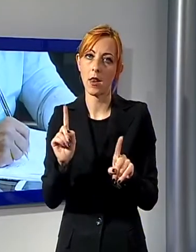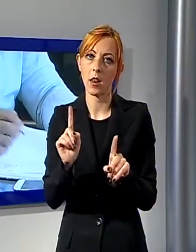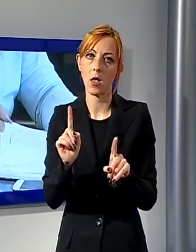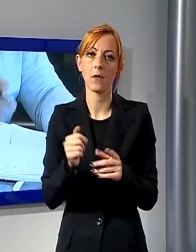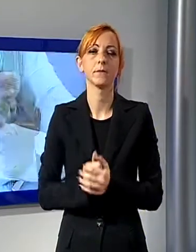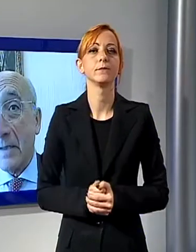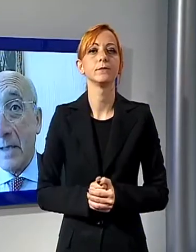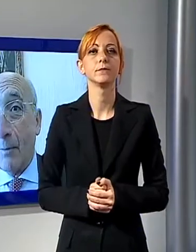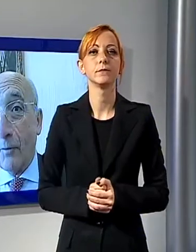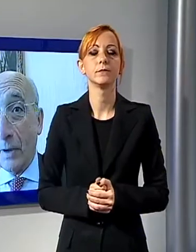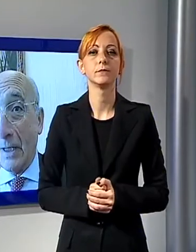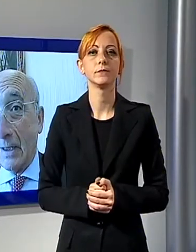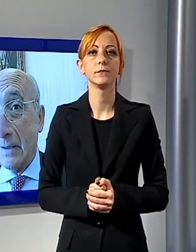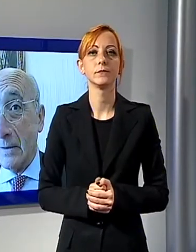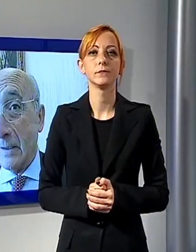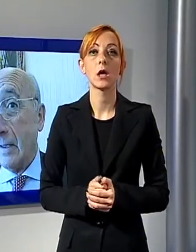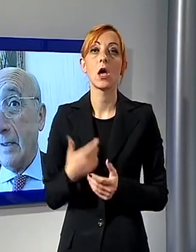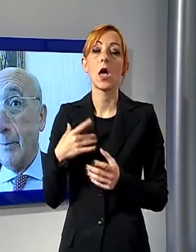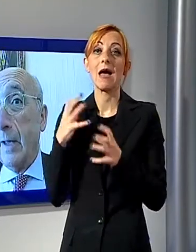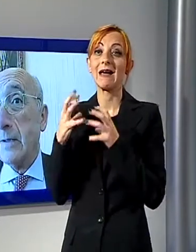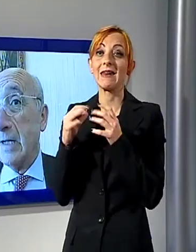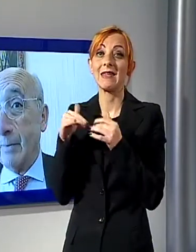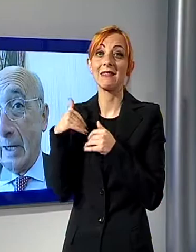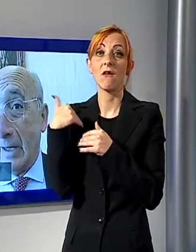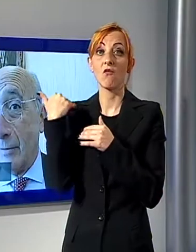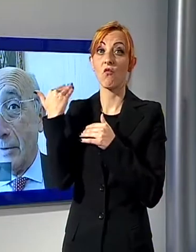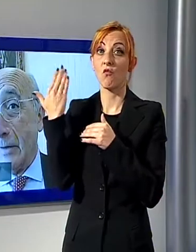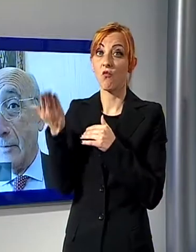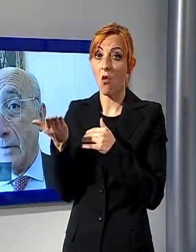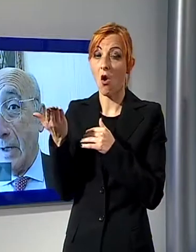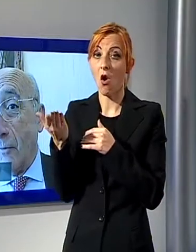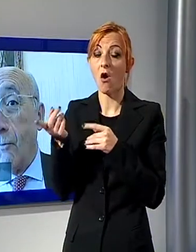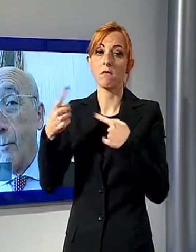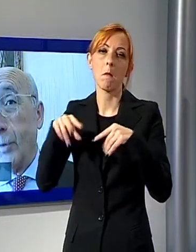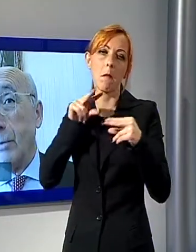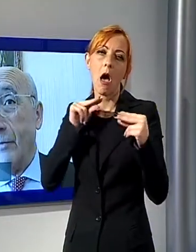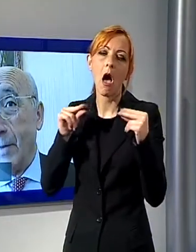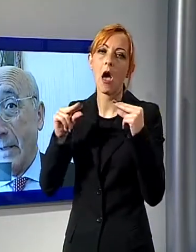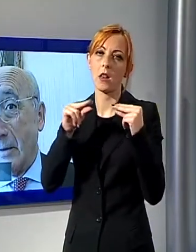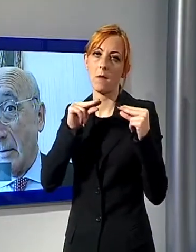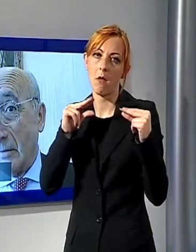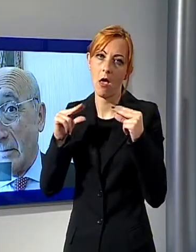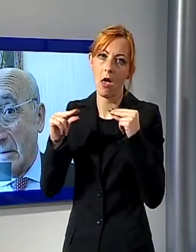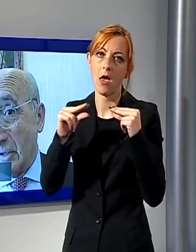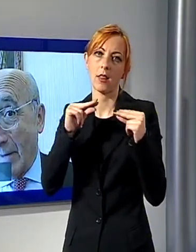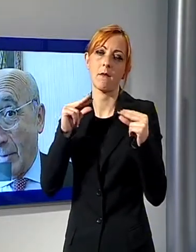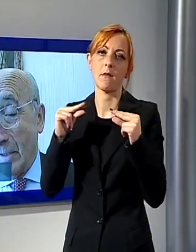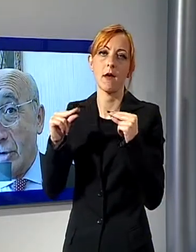Se siamo fuori della crisi, beh, se ne parla in continuo, un po' di movimento diciamo in